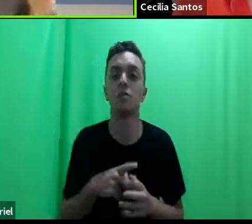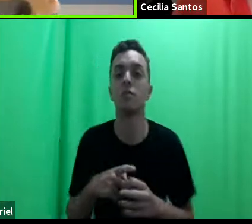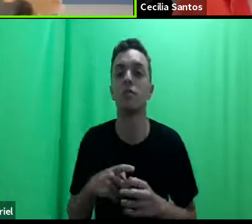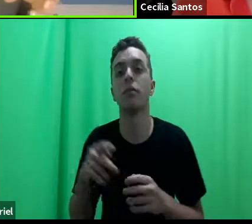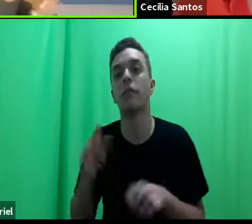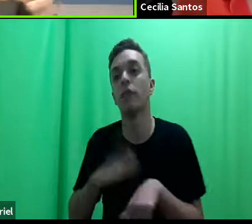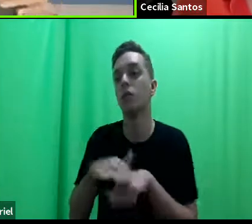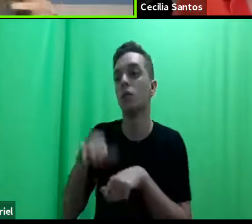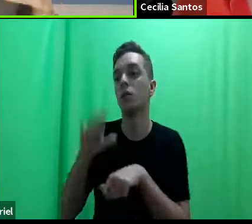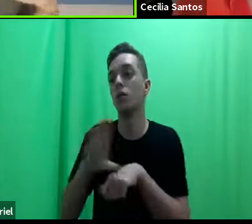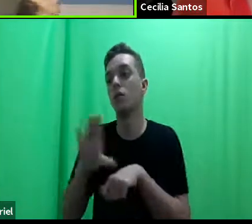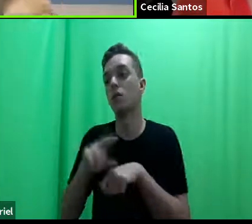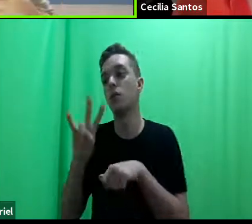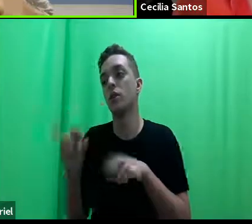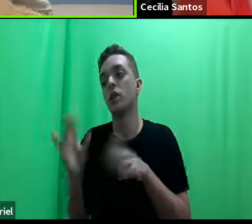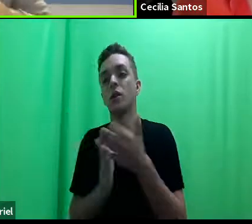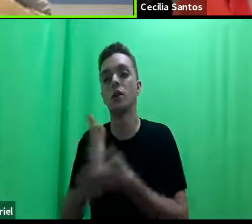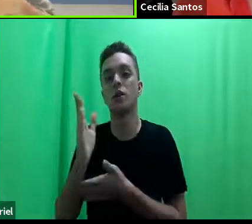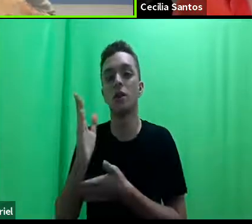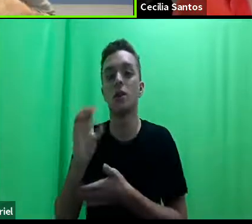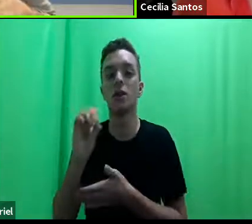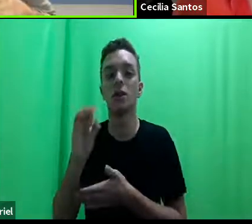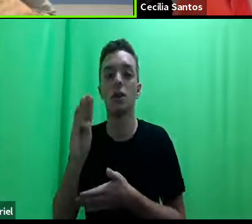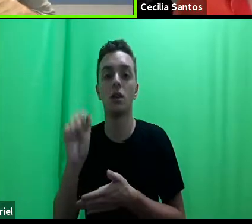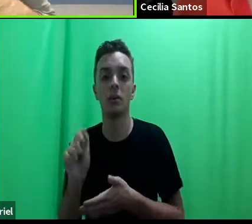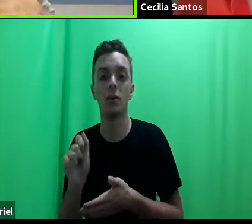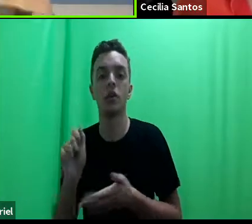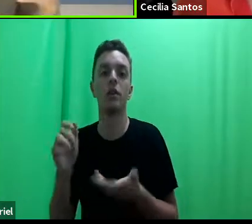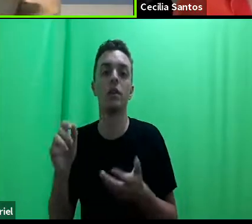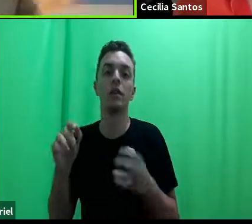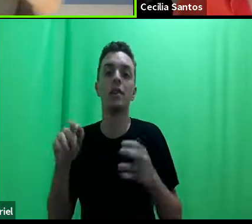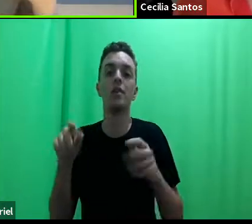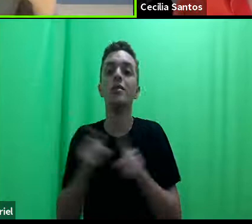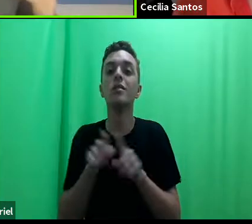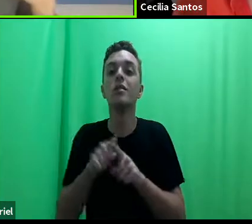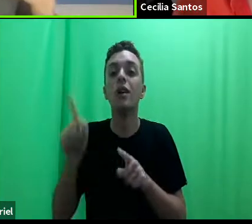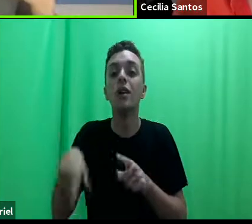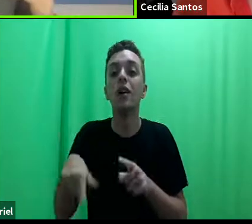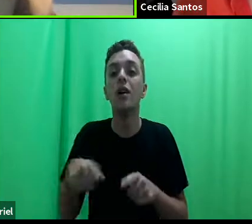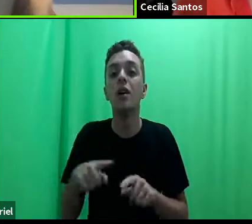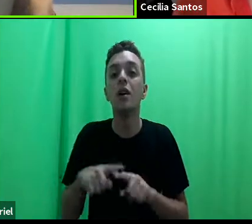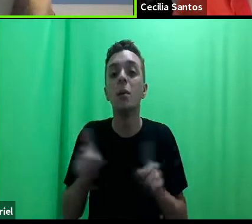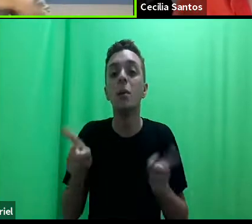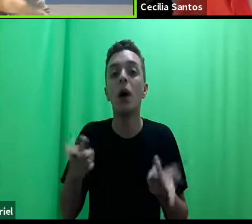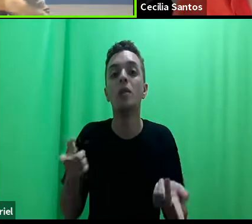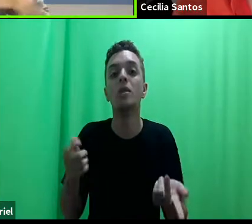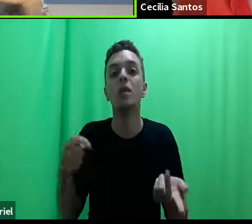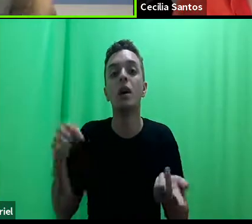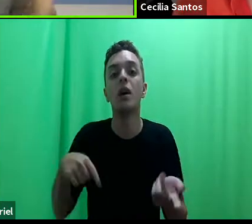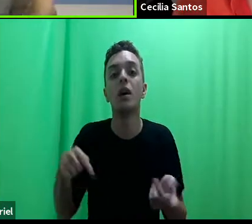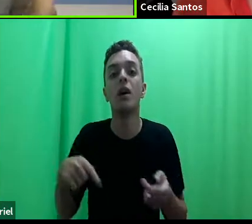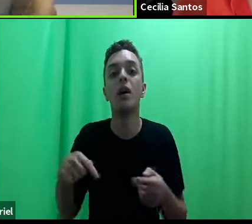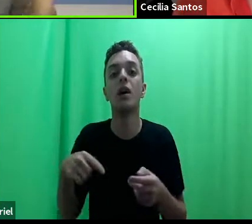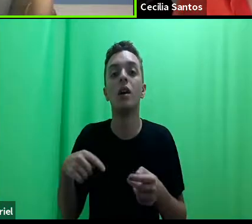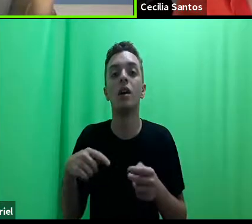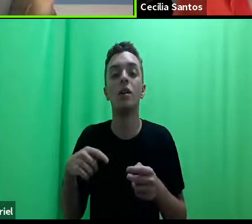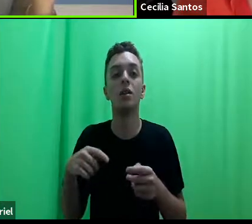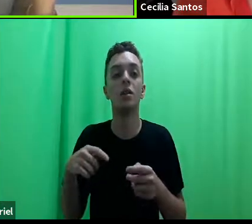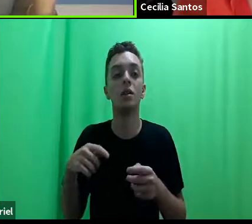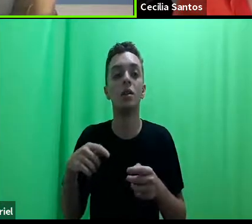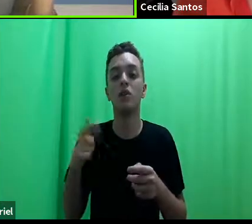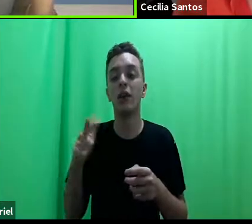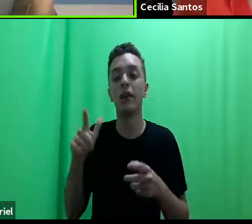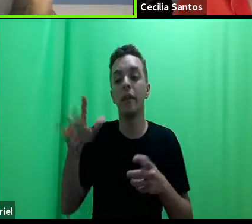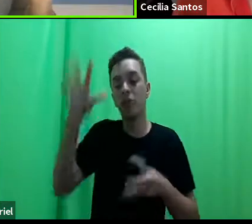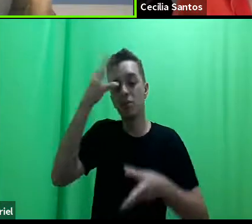vai ser aprovado na UAB, que aqui é a nossa ordem, e não necessariamente ele vai ter esses conhecimentos acumulados